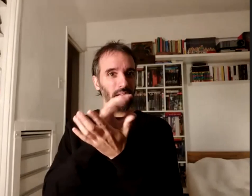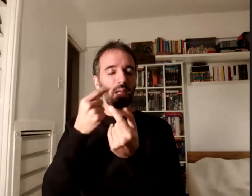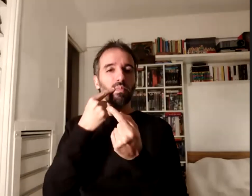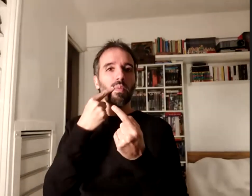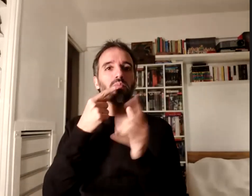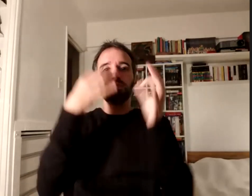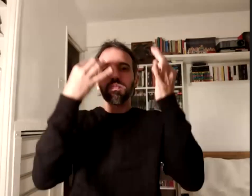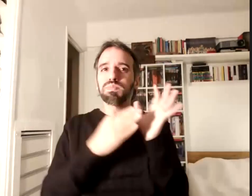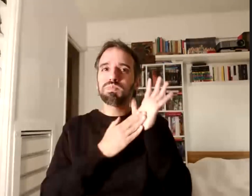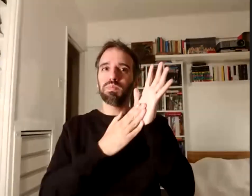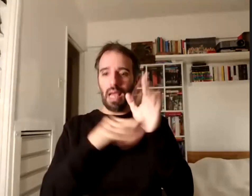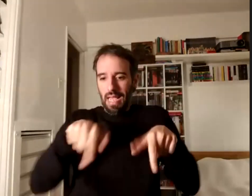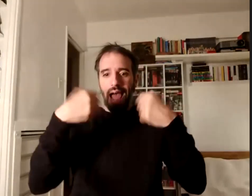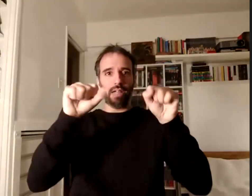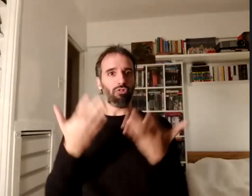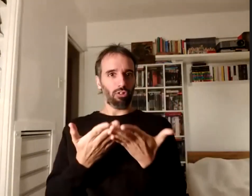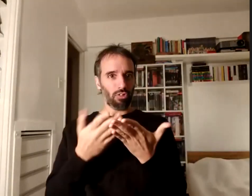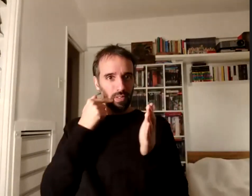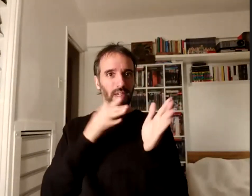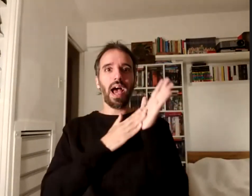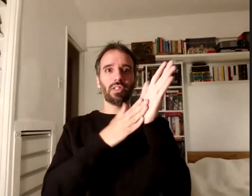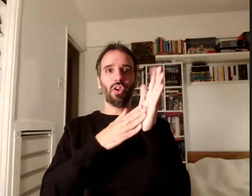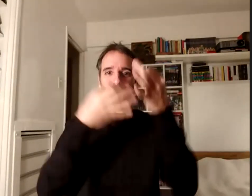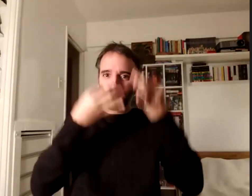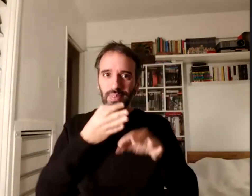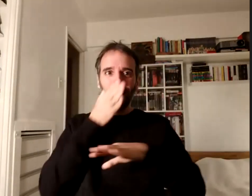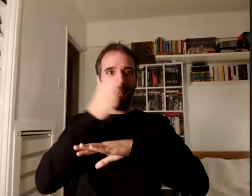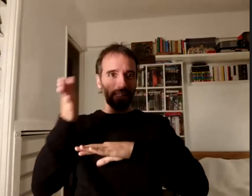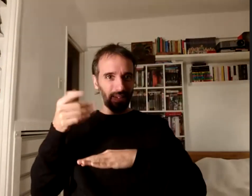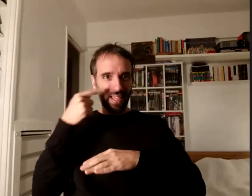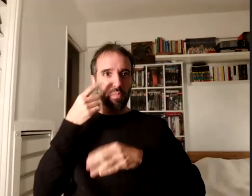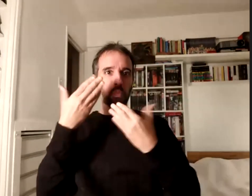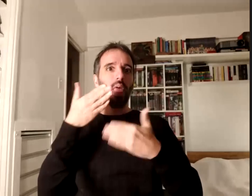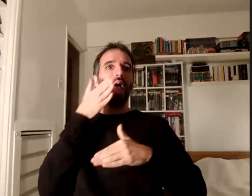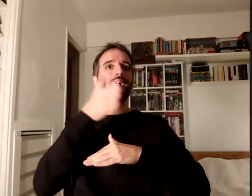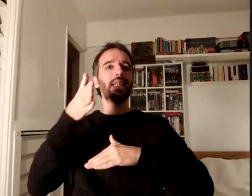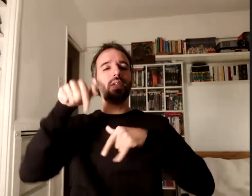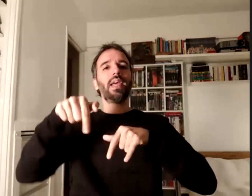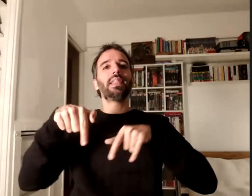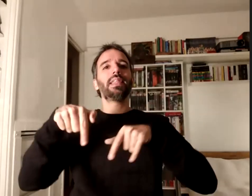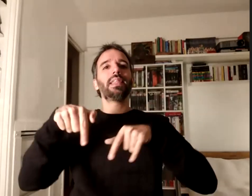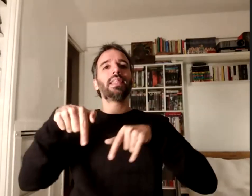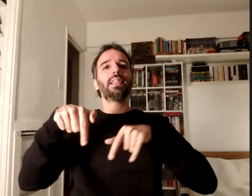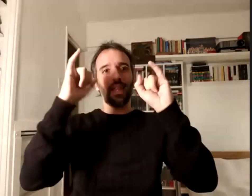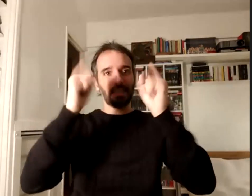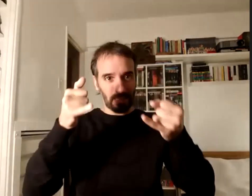acción, ¿no? Estamos tratando en acción de hacer accesible esta actividad no puedo dejar de